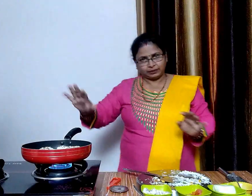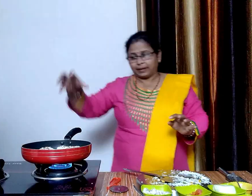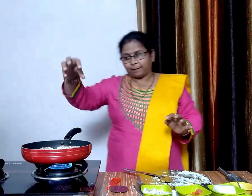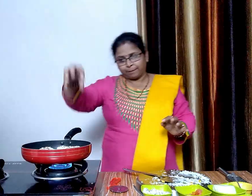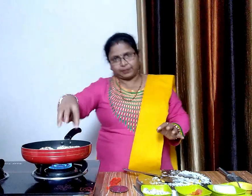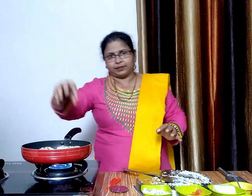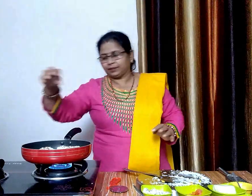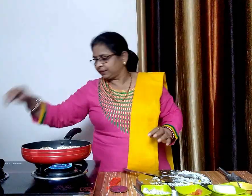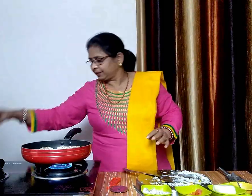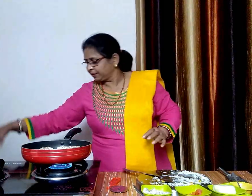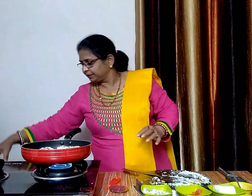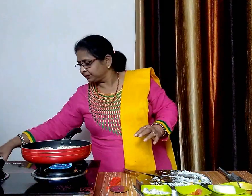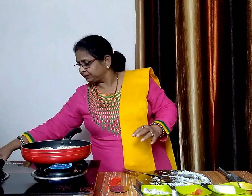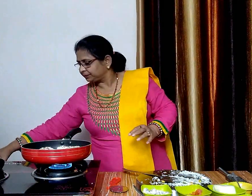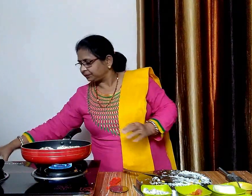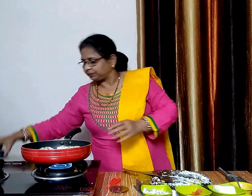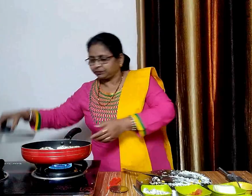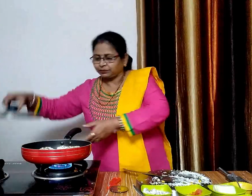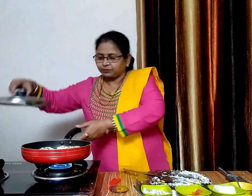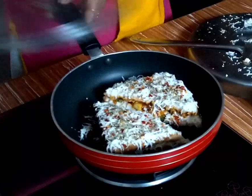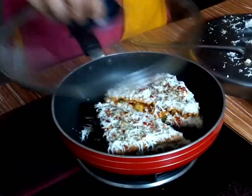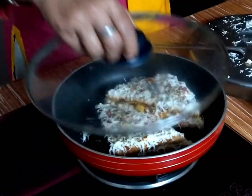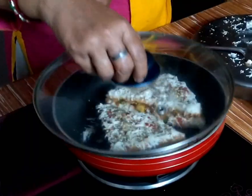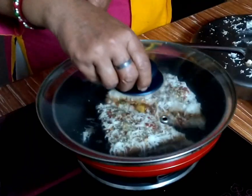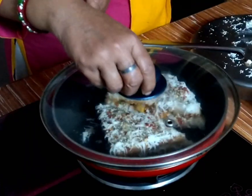अब सेंड्विच को उपर से ढखकर पाच मिन के रख देंगे